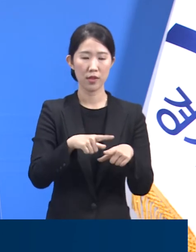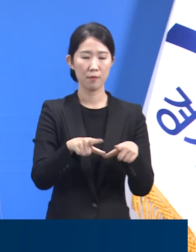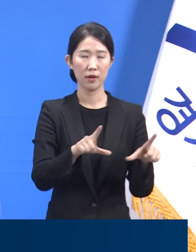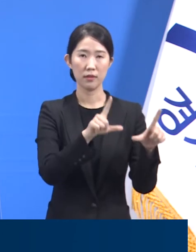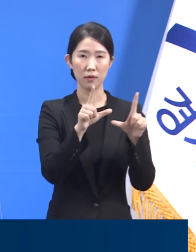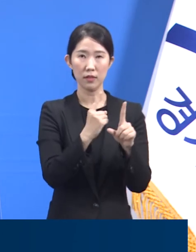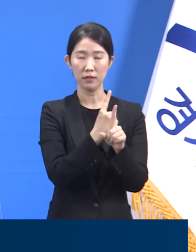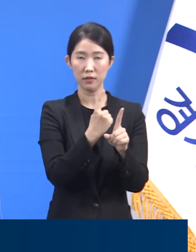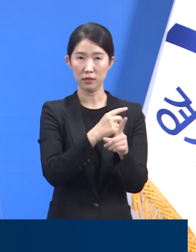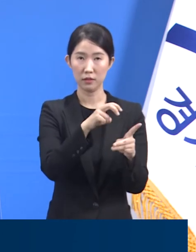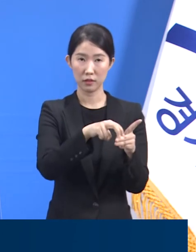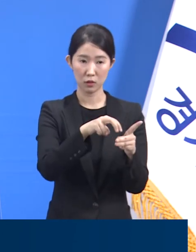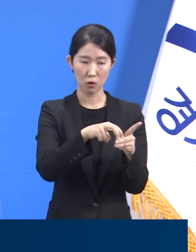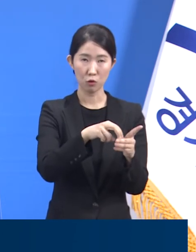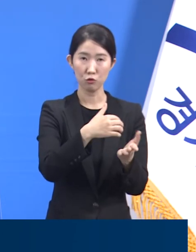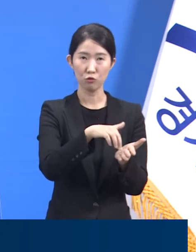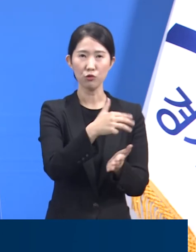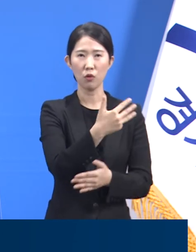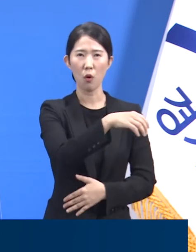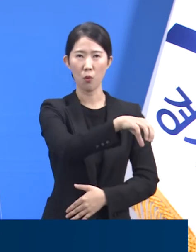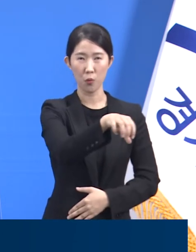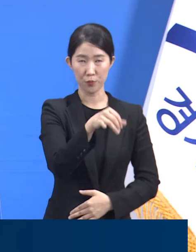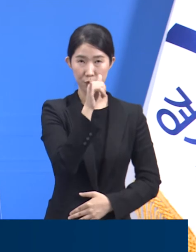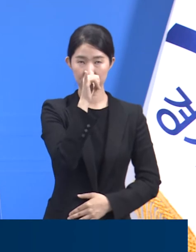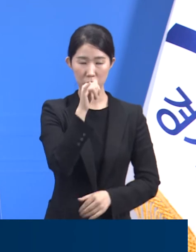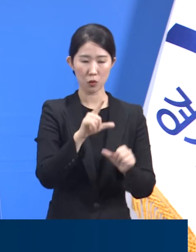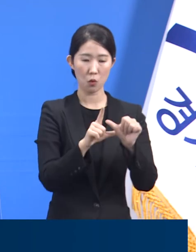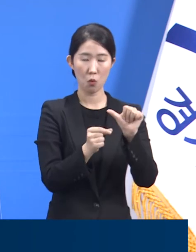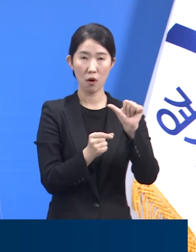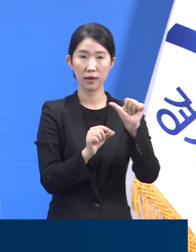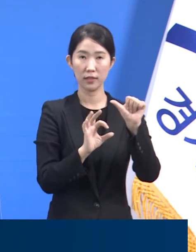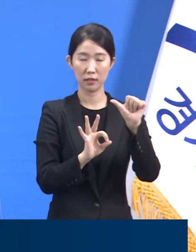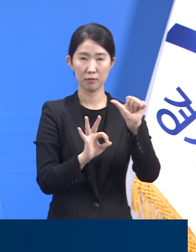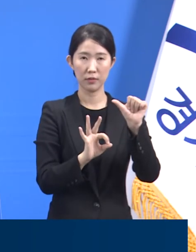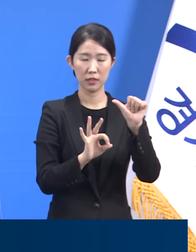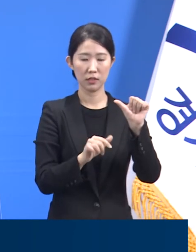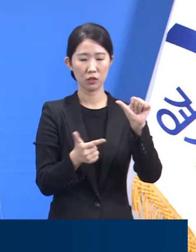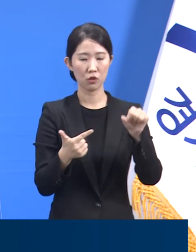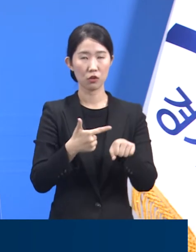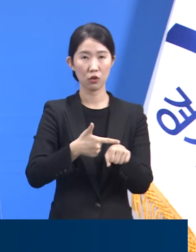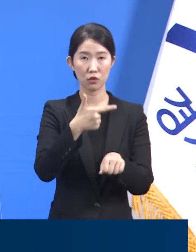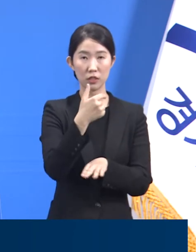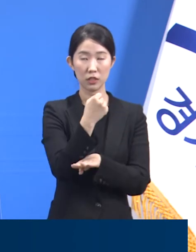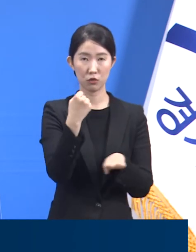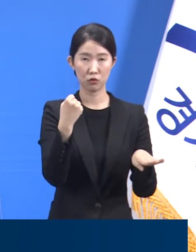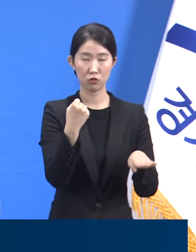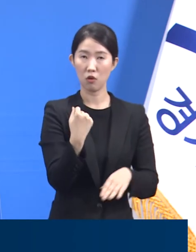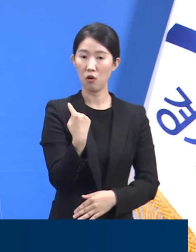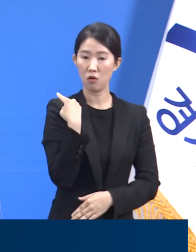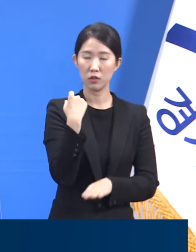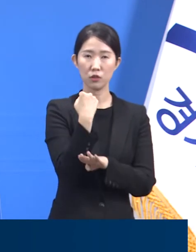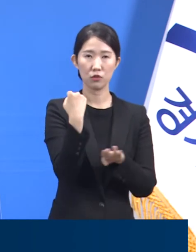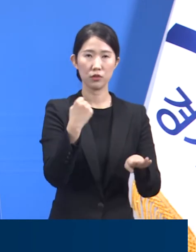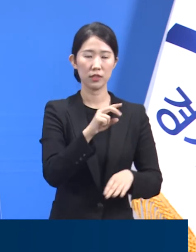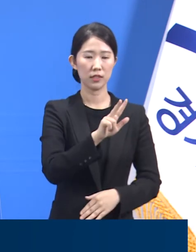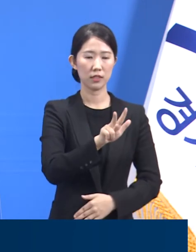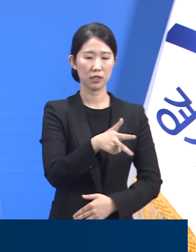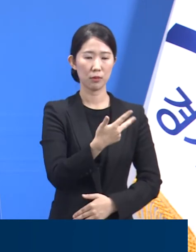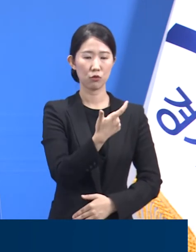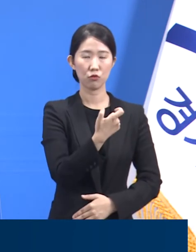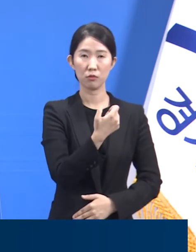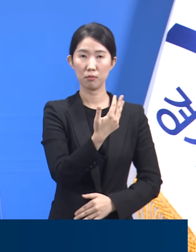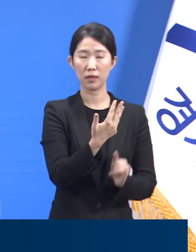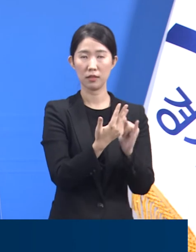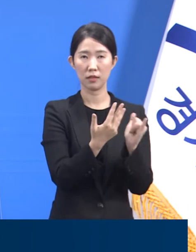생활치료센터에는 5월 10일 18시 기준 768명이 입소해 계십니다. 가동률은 49